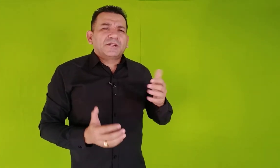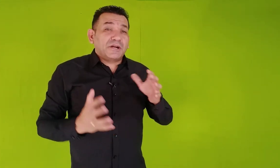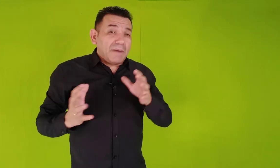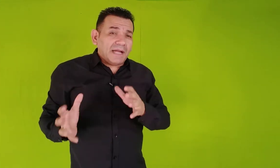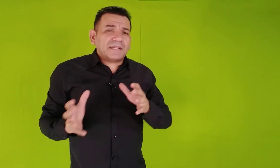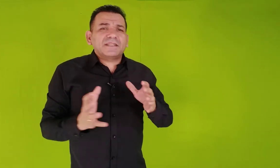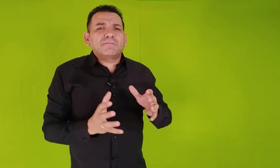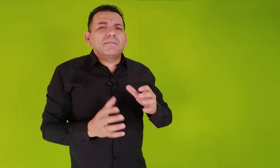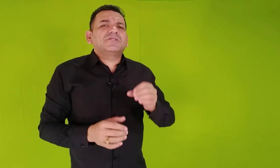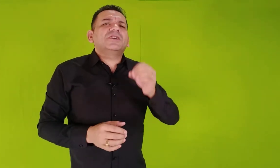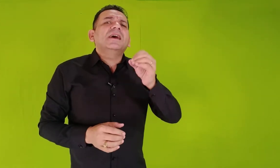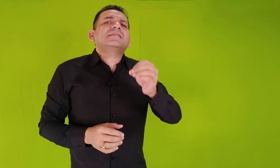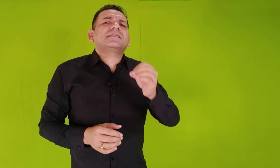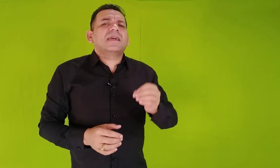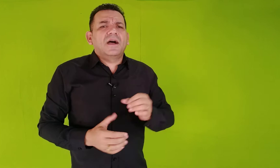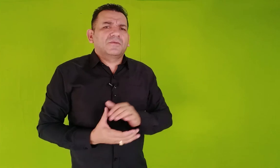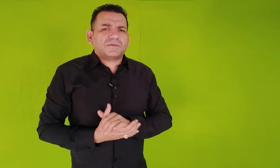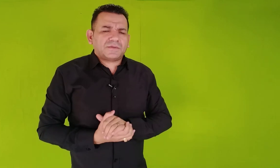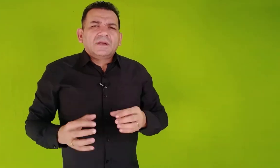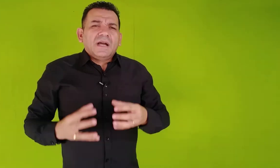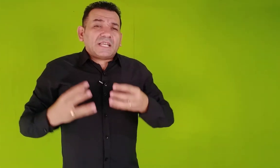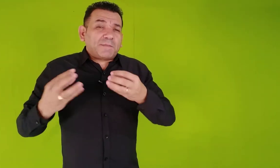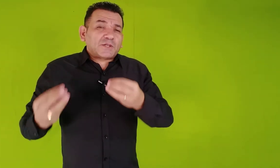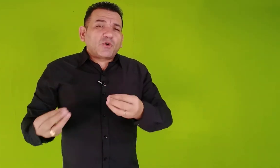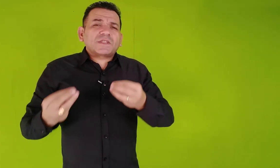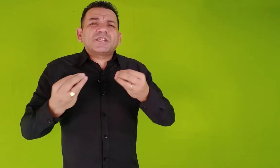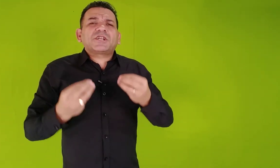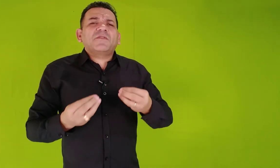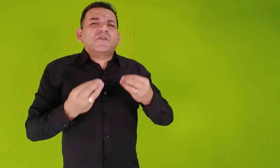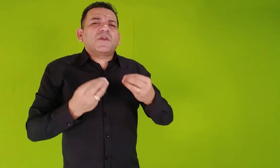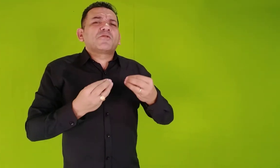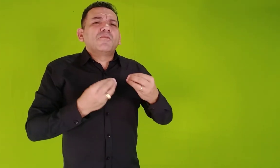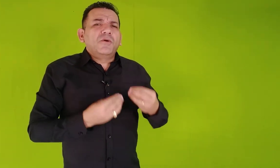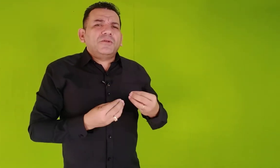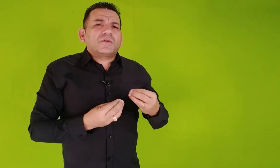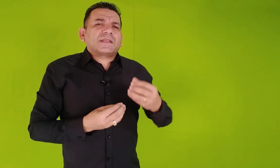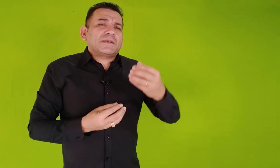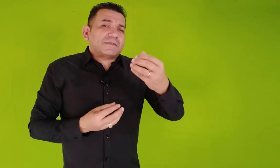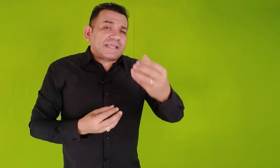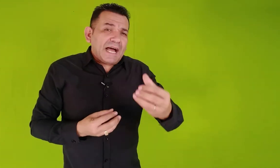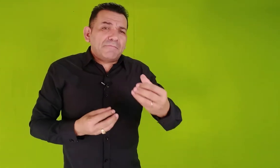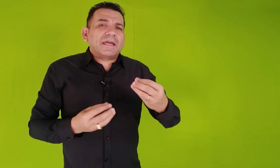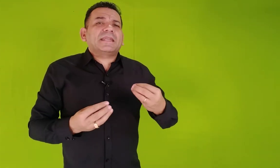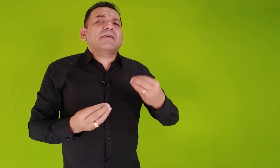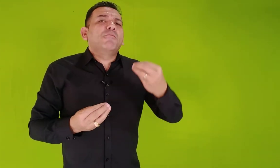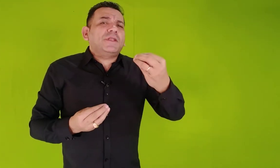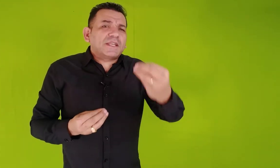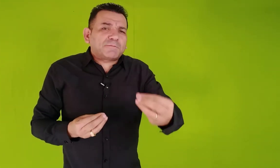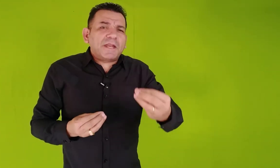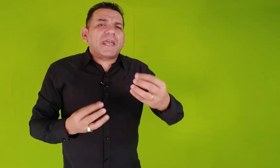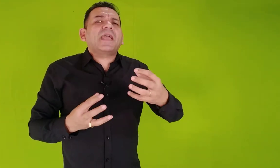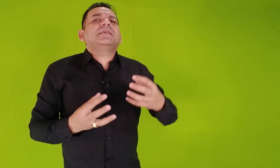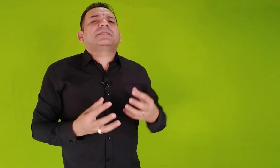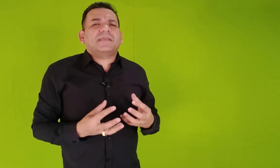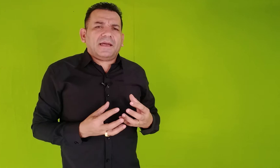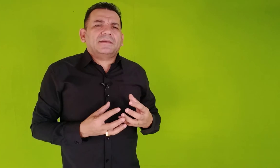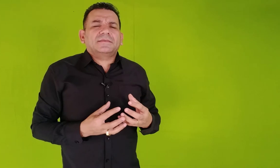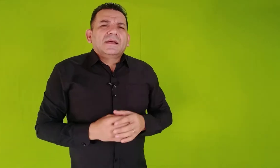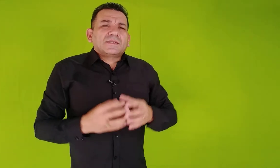chamadas na vida de anciãos. As pessoas que já viveram muito, que são sábias, que têm muita experiência, são